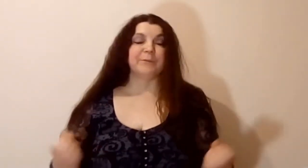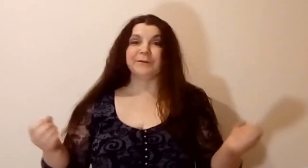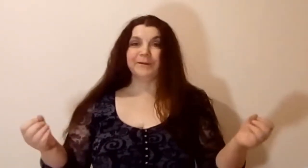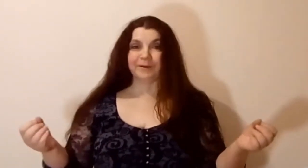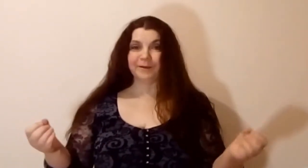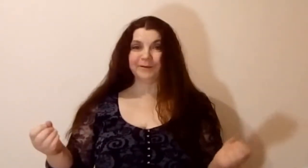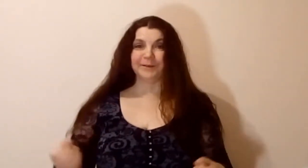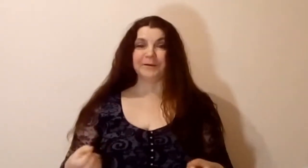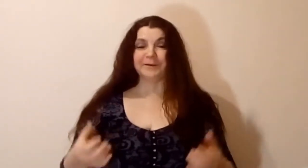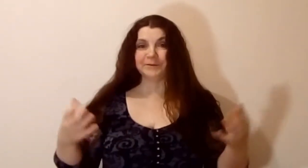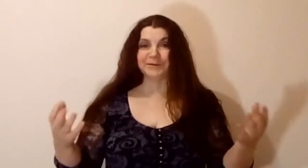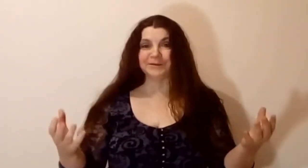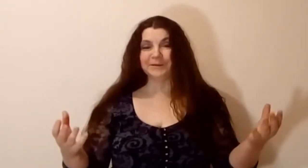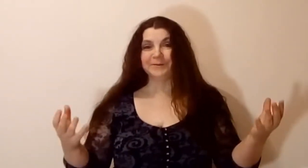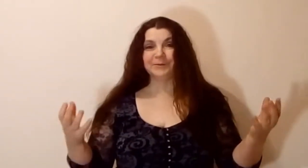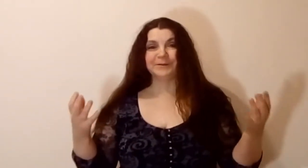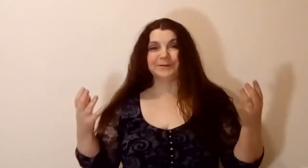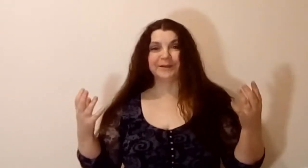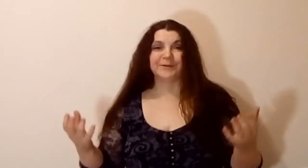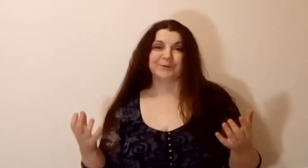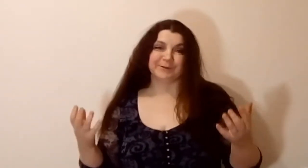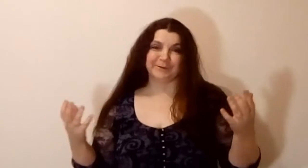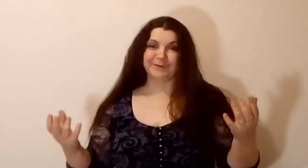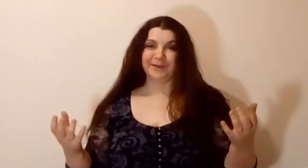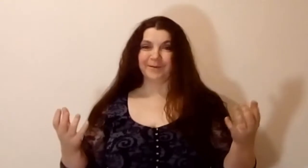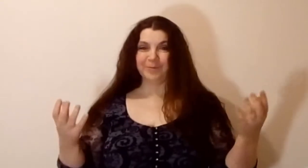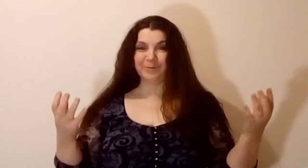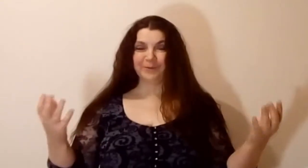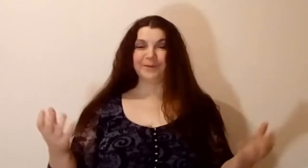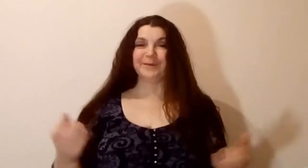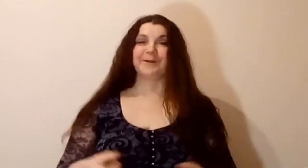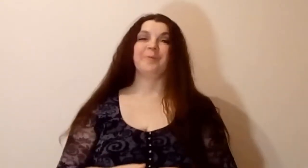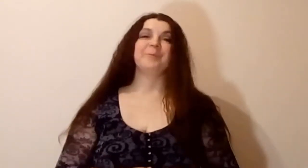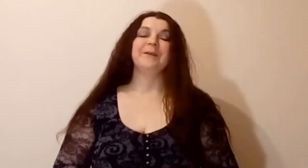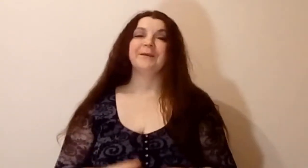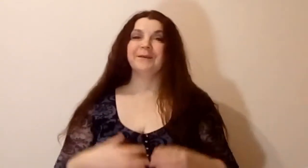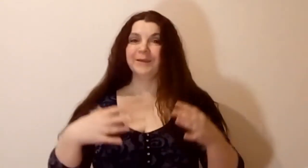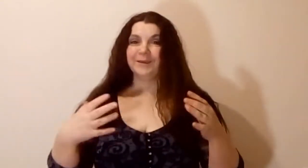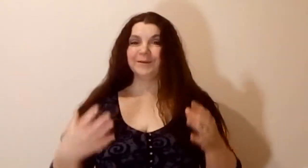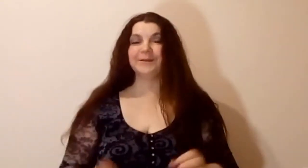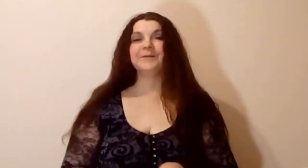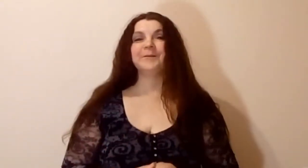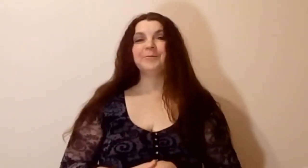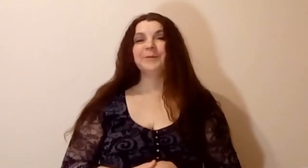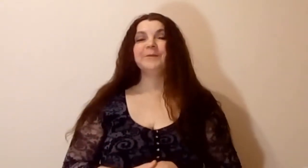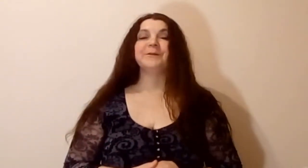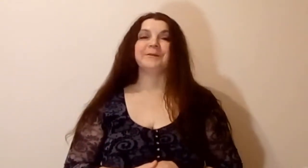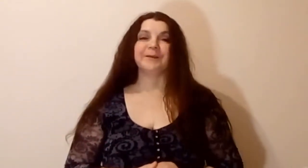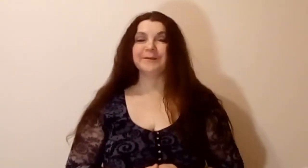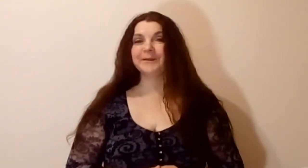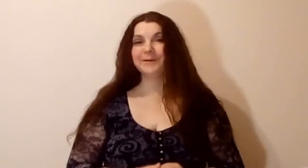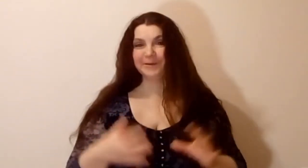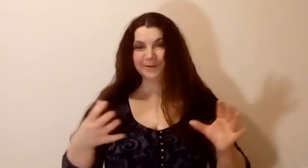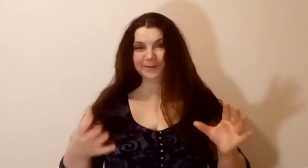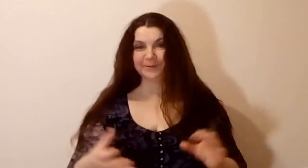было интересно. Я никогда в жизни таких людей не видела. И, естественно, мне было интересно с ним